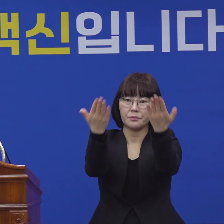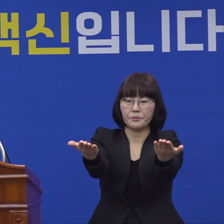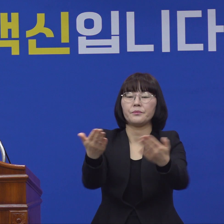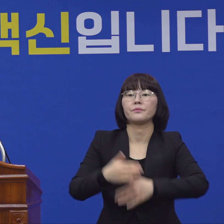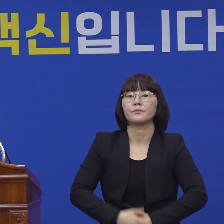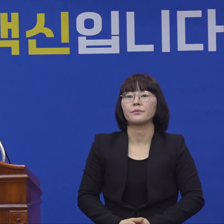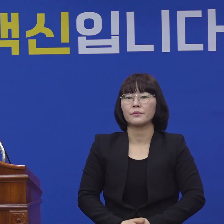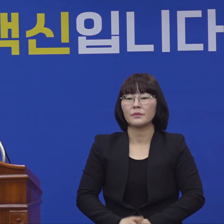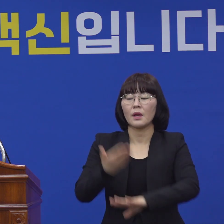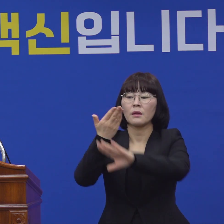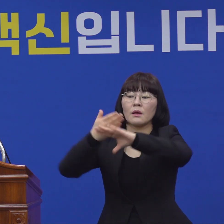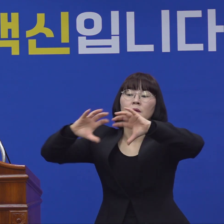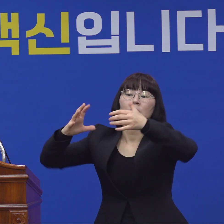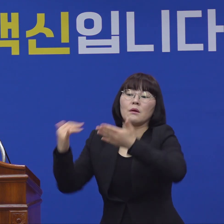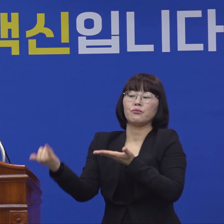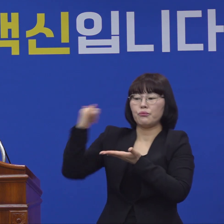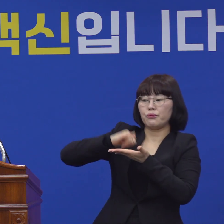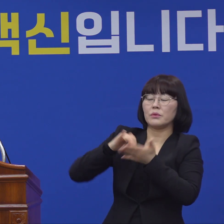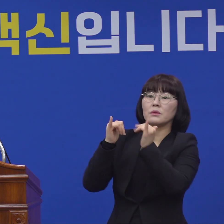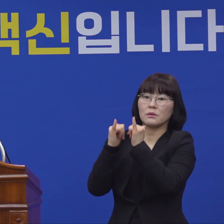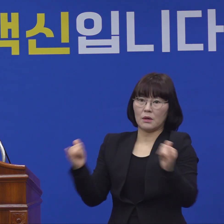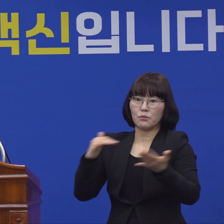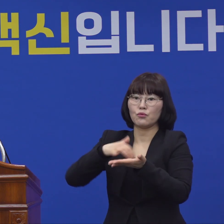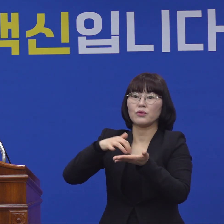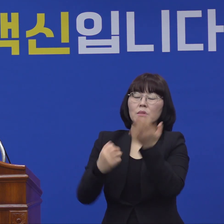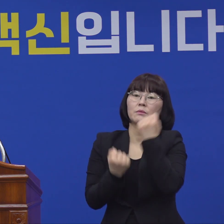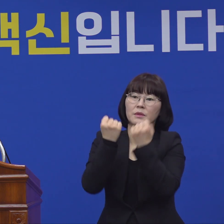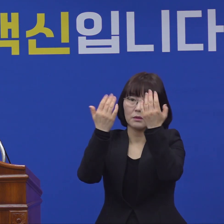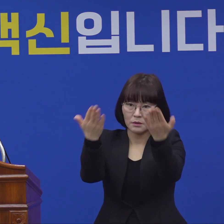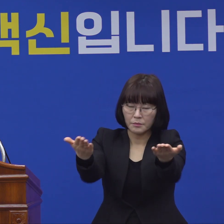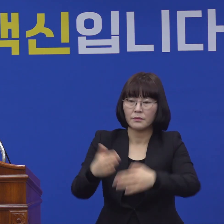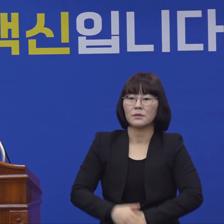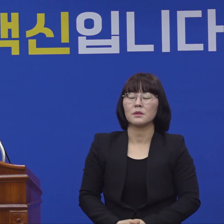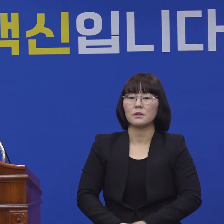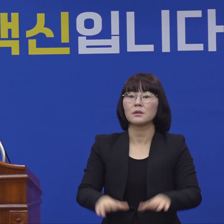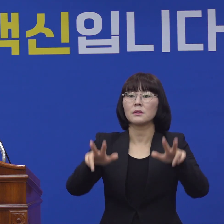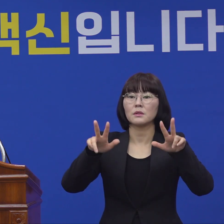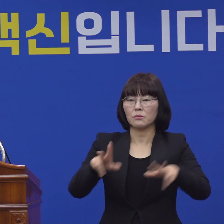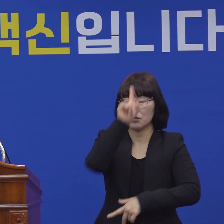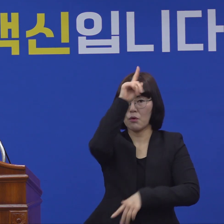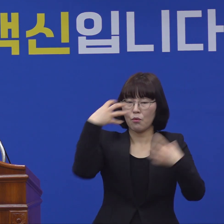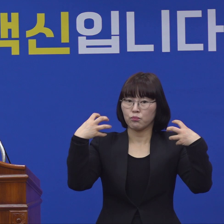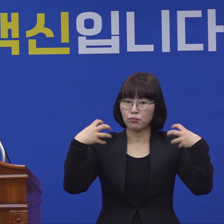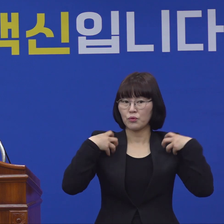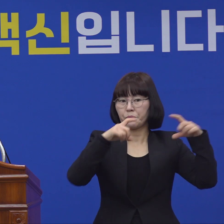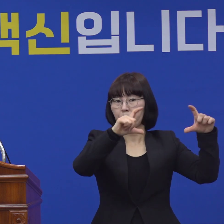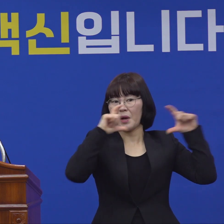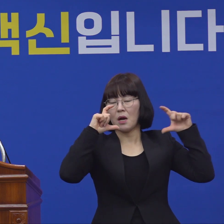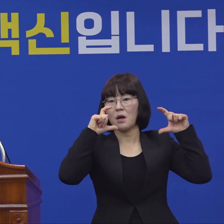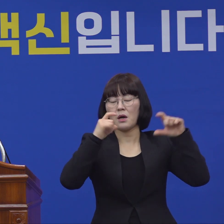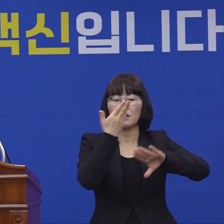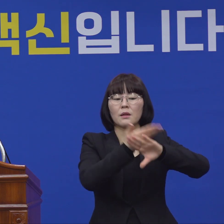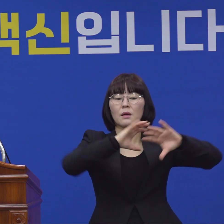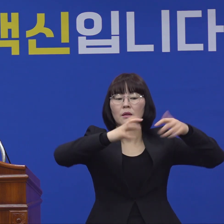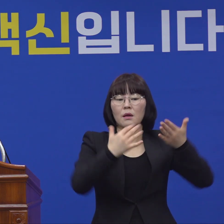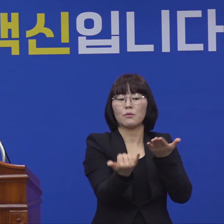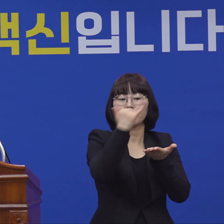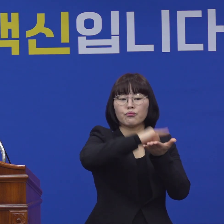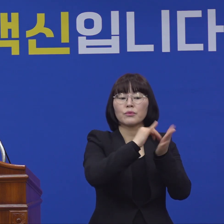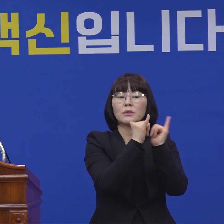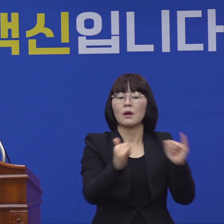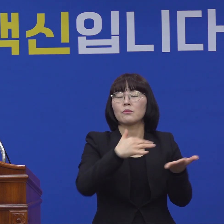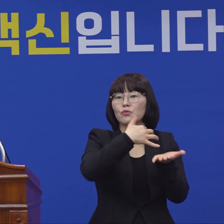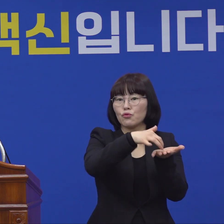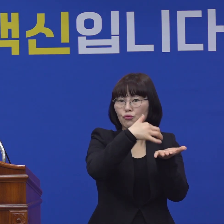해외입국자 현황에 대해 말씀드리겠습니다. 현재 정부로부터 통보받은 해외입국객은